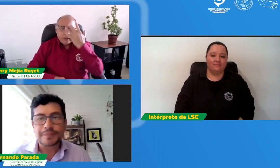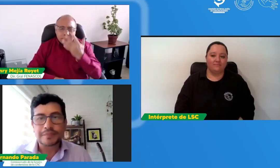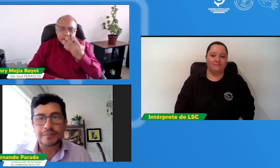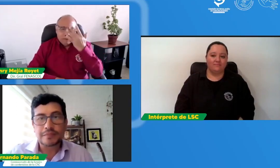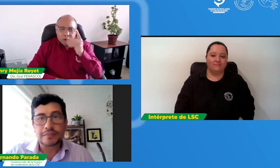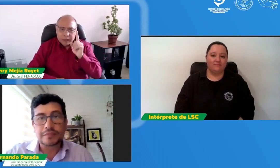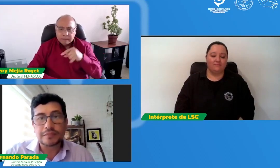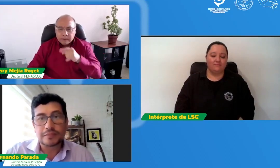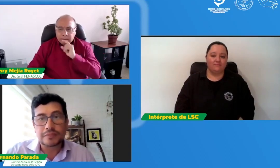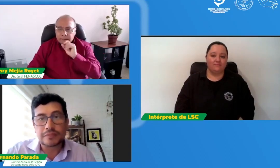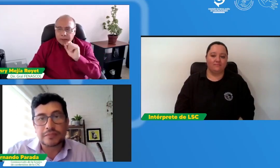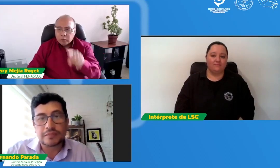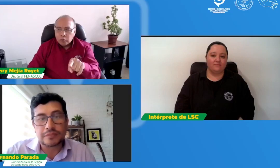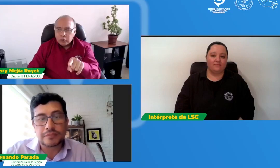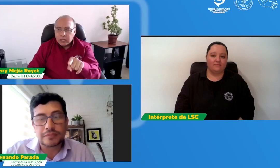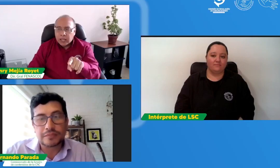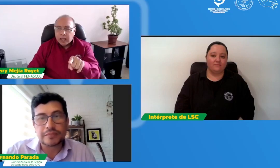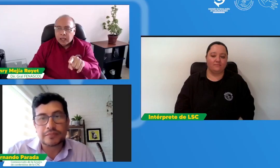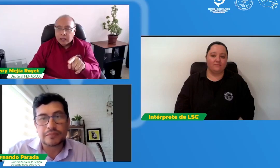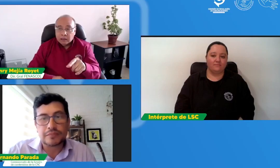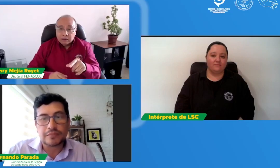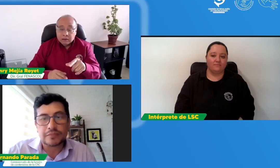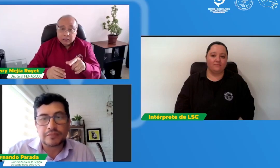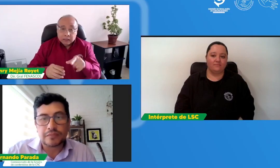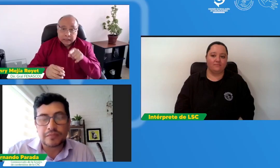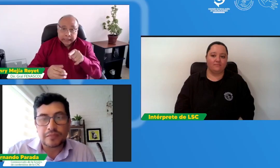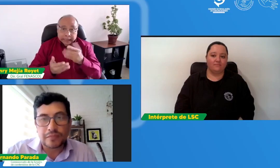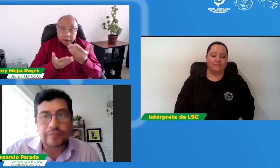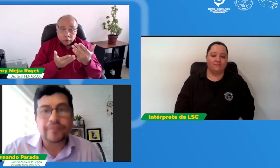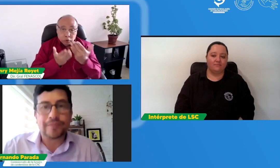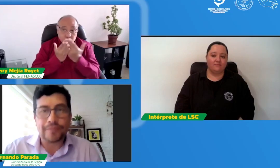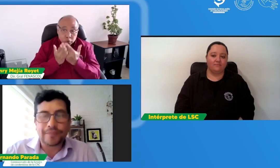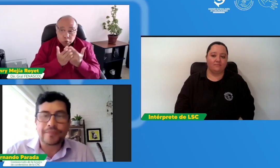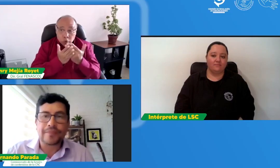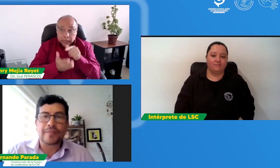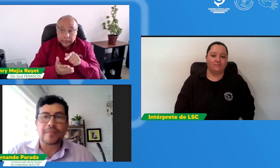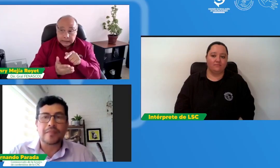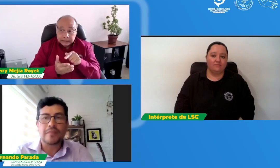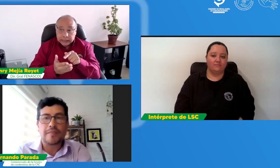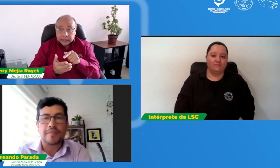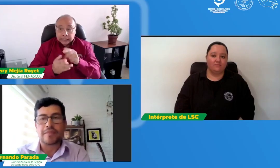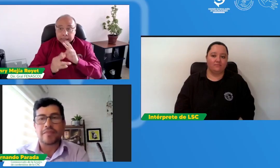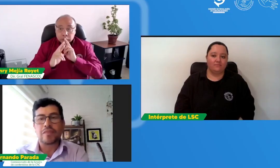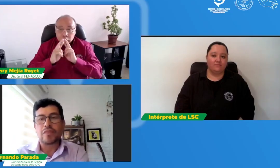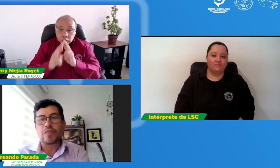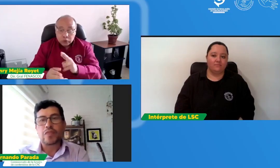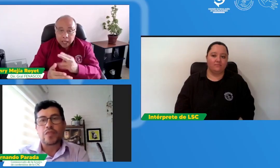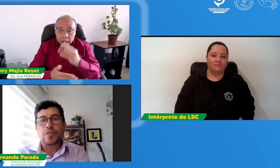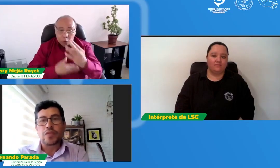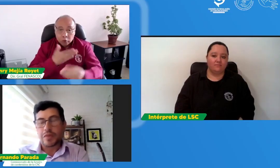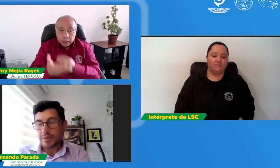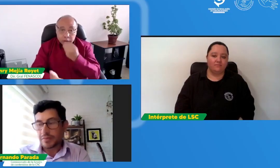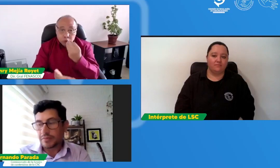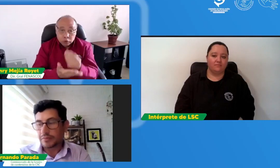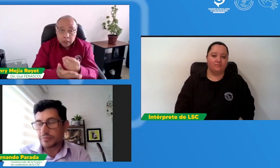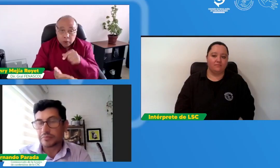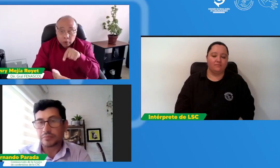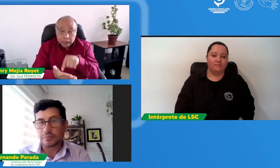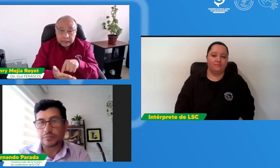cuenta estos porcentajes también en Facebook vemos otra pregunta y es estos resultados